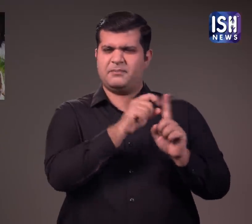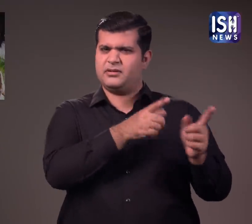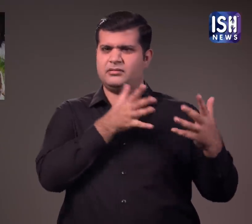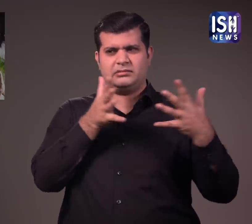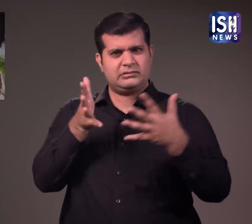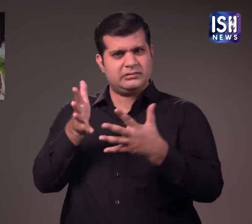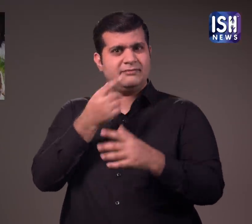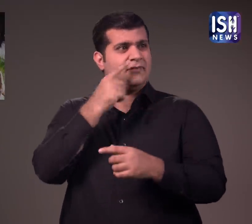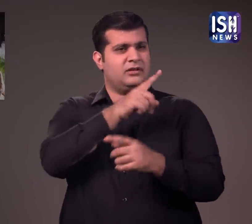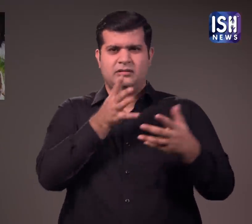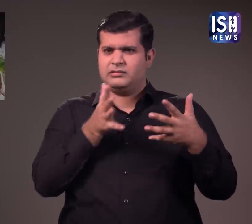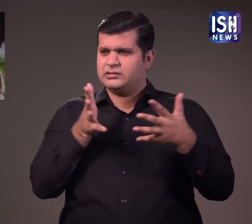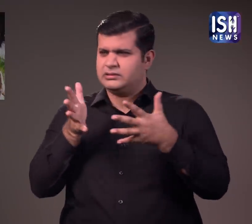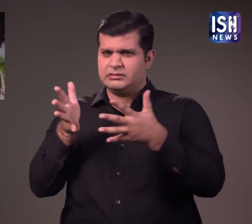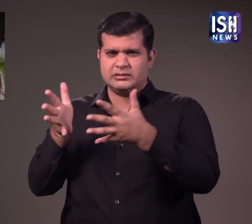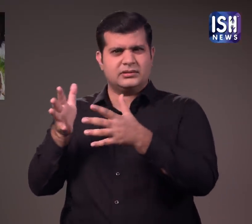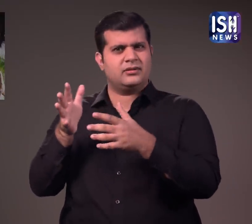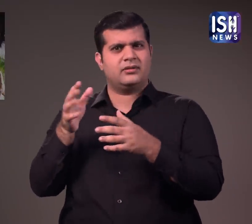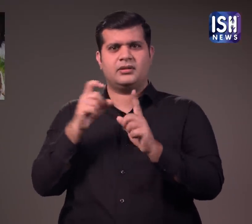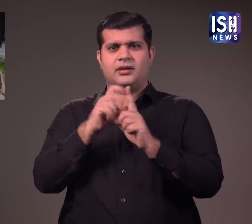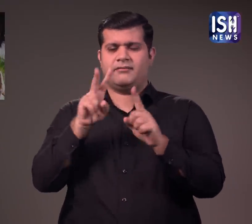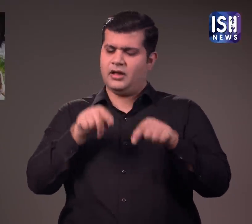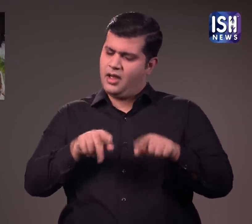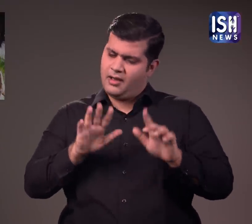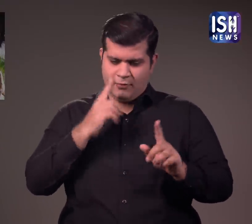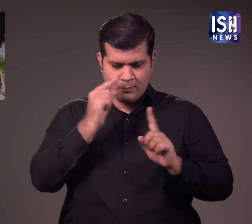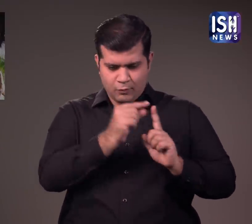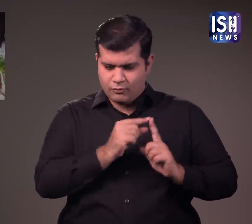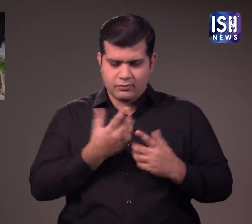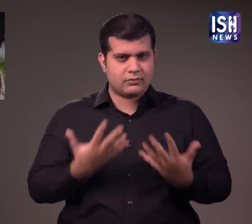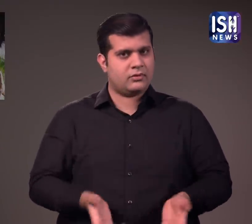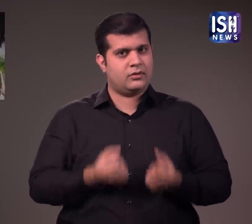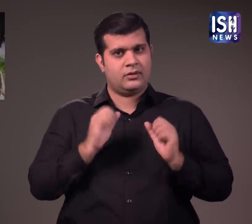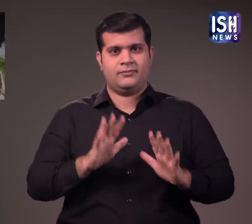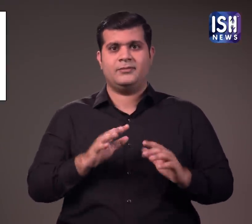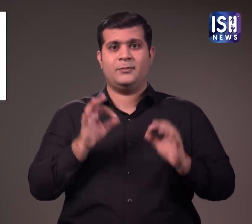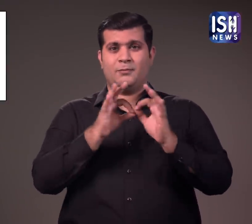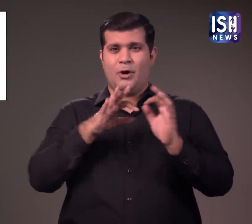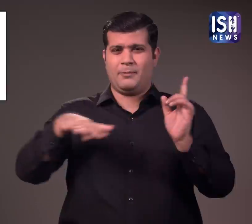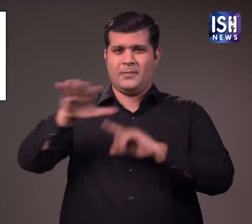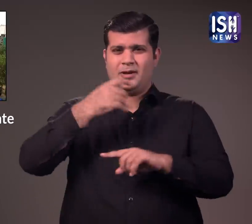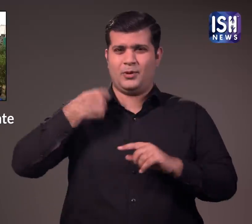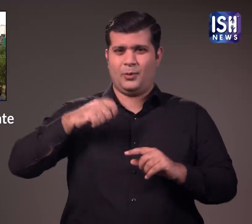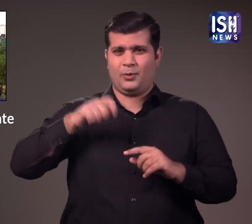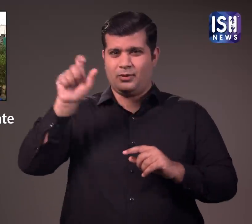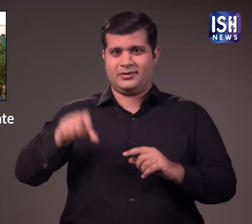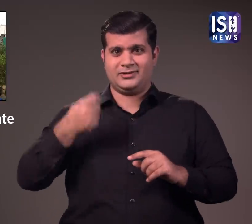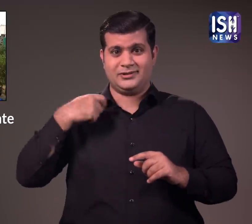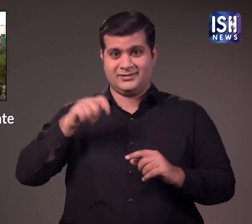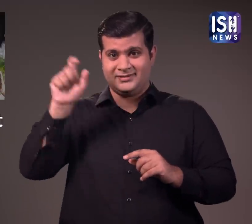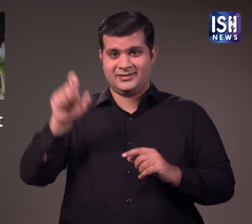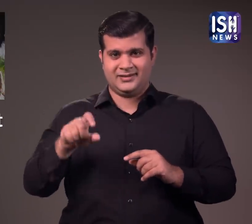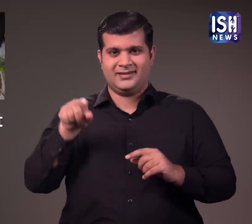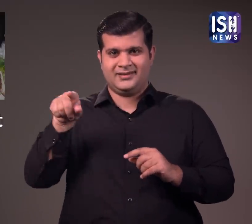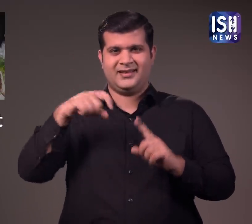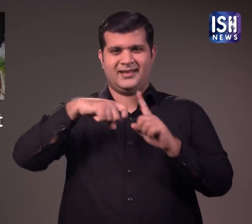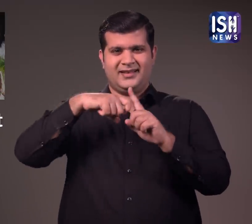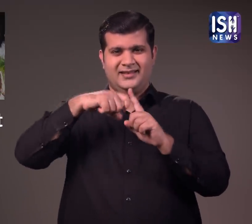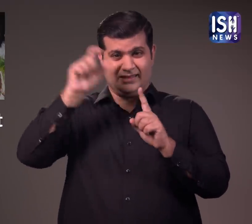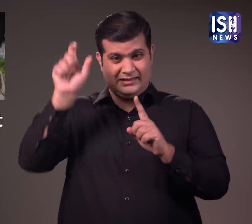कि लियांडर और उसके पिता ने रिया के खिलाफ घरेलू हिंसा के कई कृत्यक किये है मेजिस्ट्रेट कोमल सिंग राजपूत ने